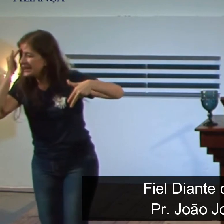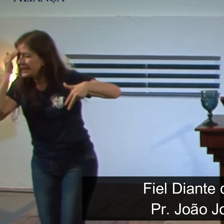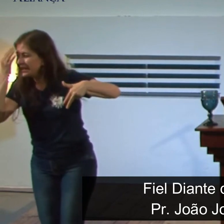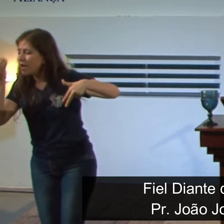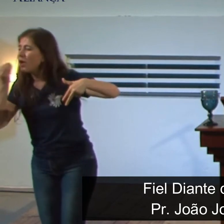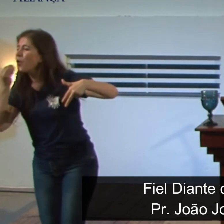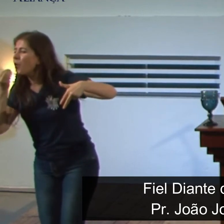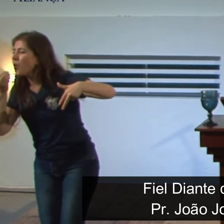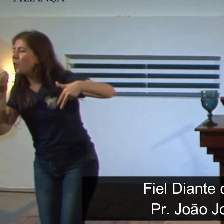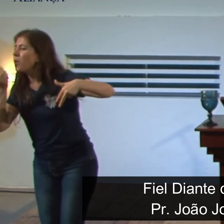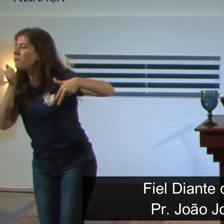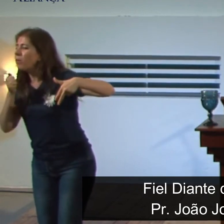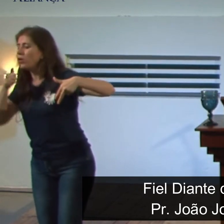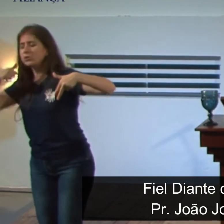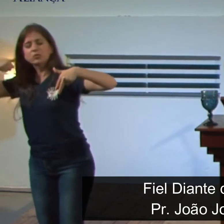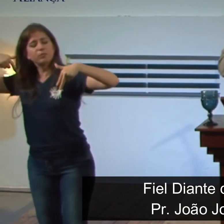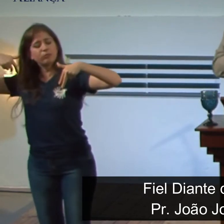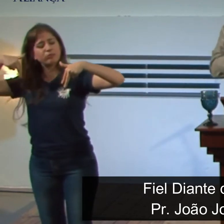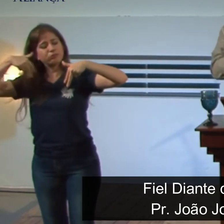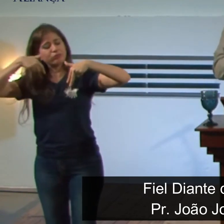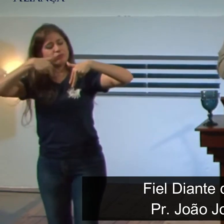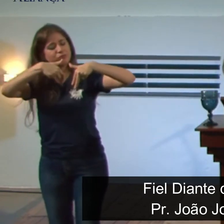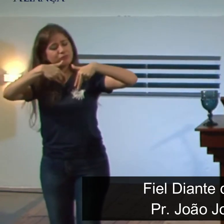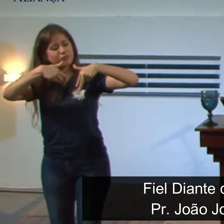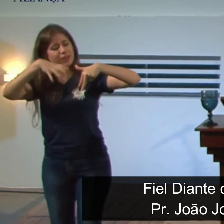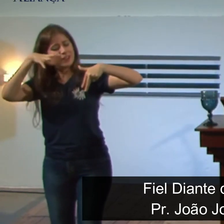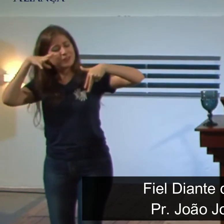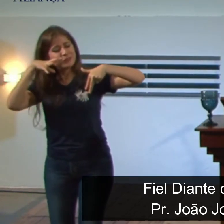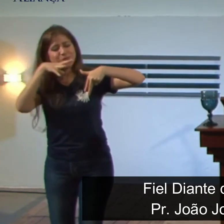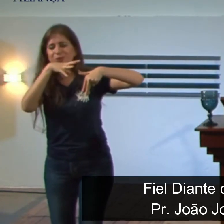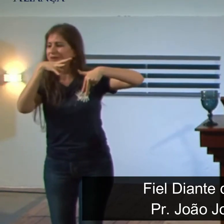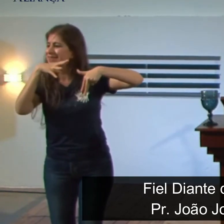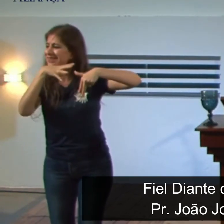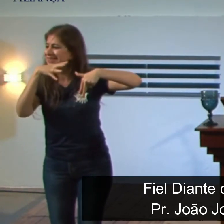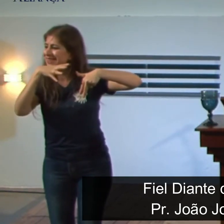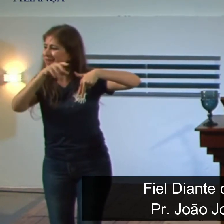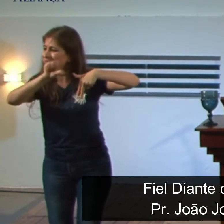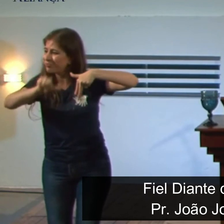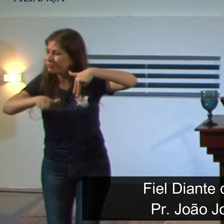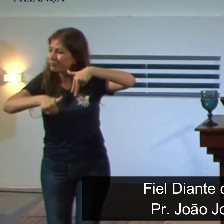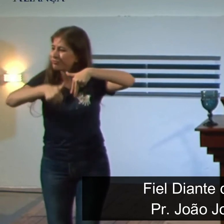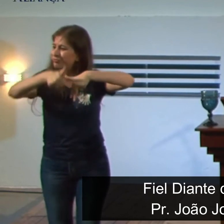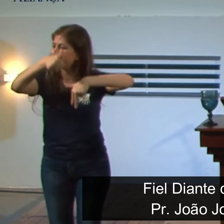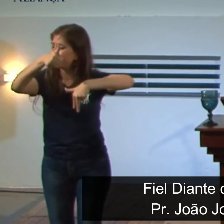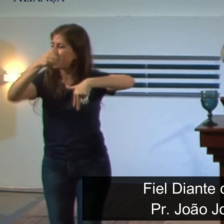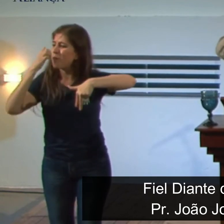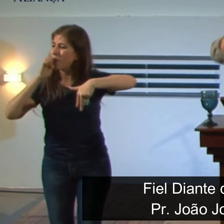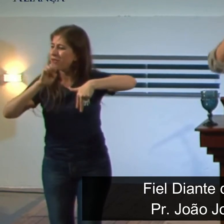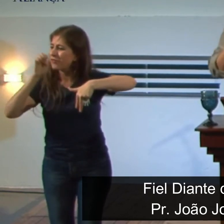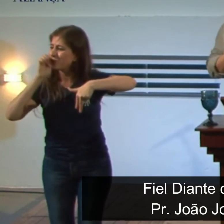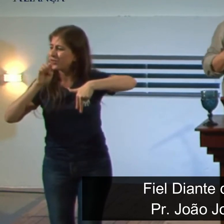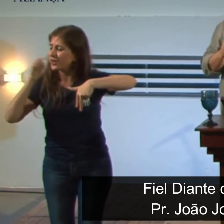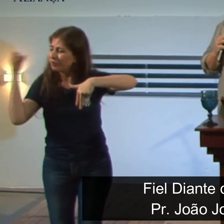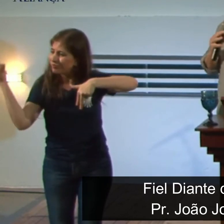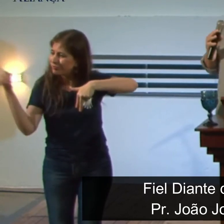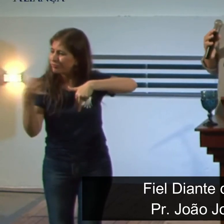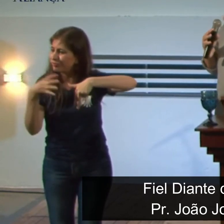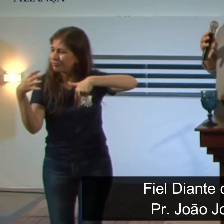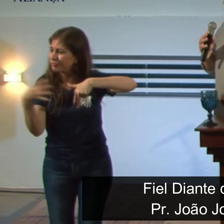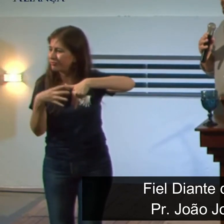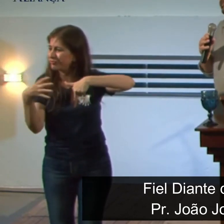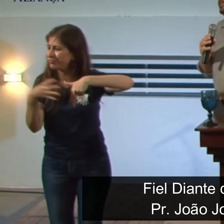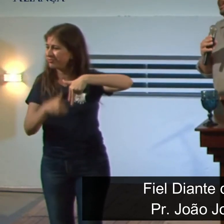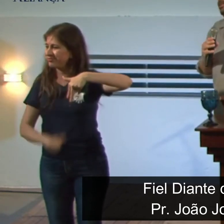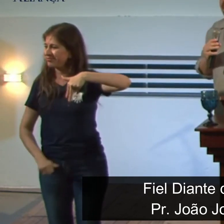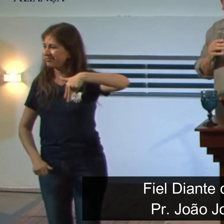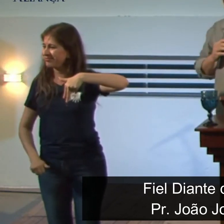como eu posso chegar e mudar aquela realidade como Deus pode me usar para levar o evangelho porque no final de tudo a salvação